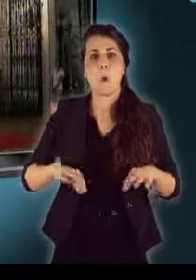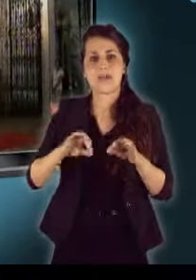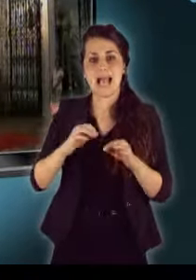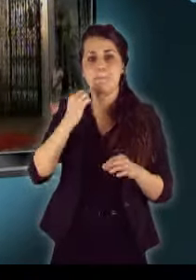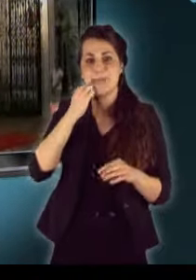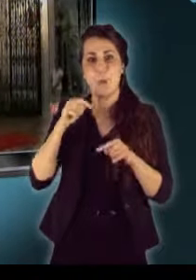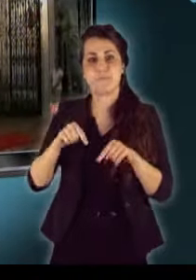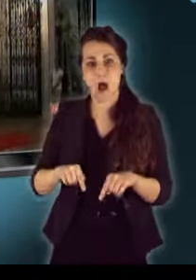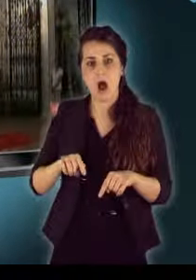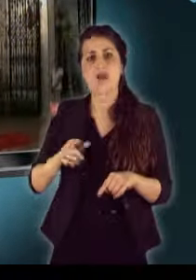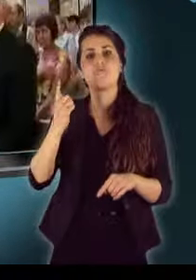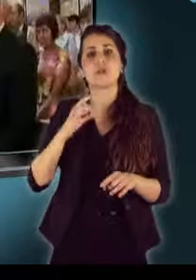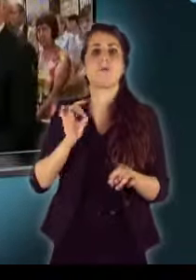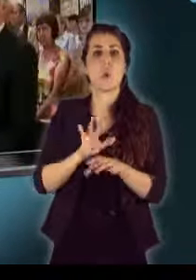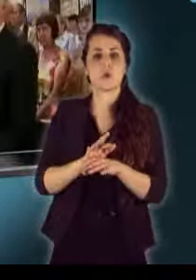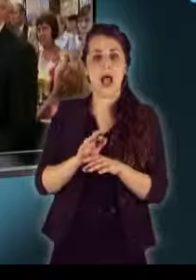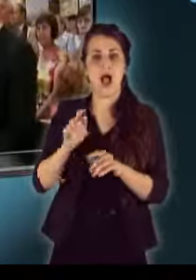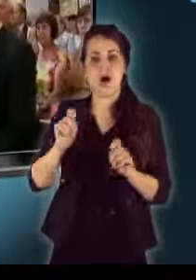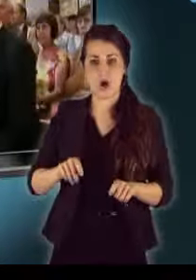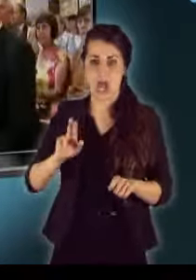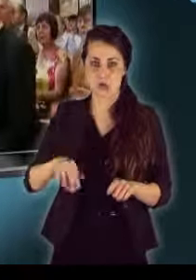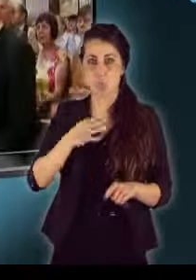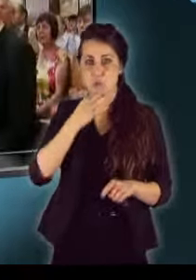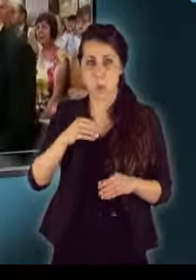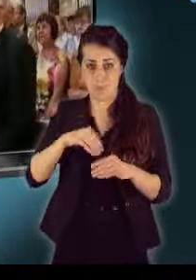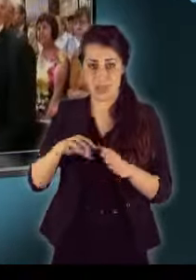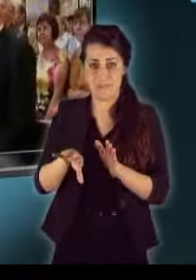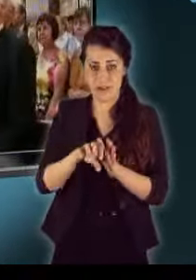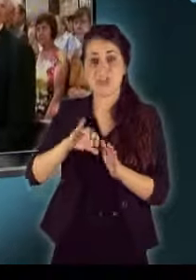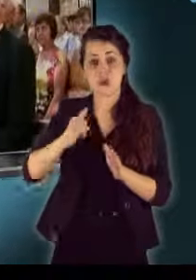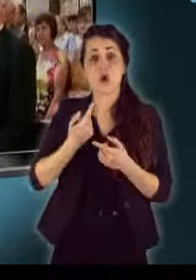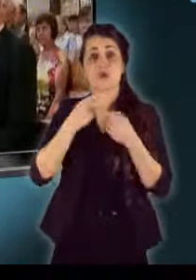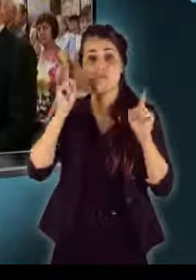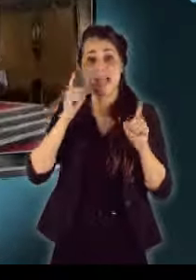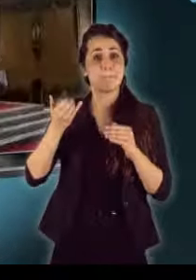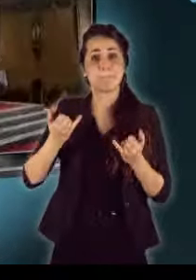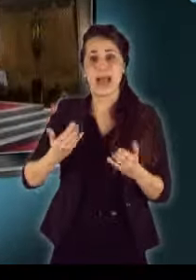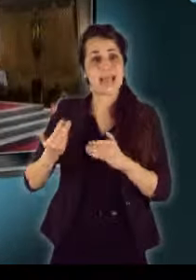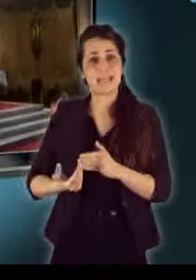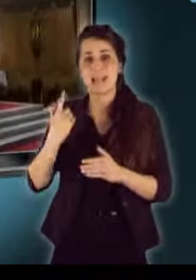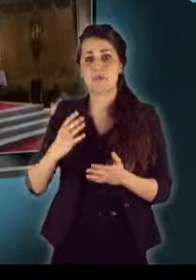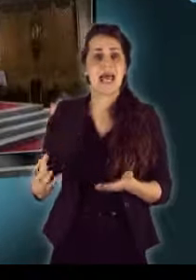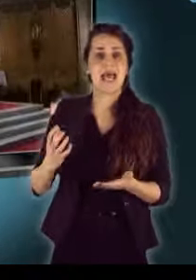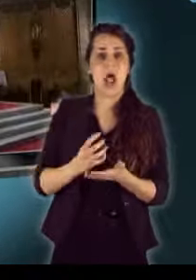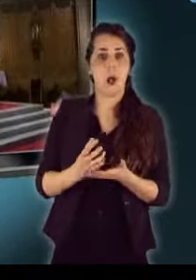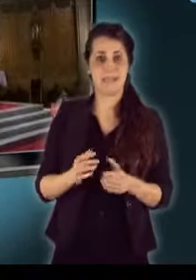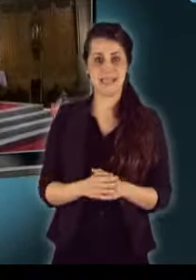Szó esik esetleges boldoggávatásáról, és arról is, hogy Szlovákiában máig nem rehabilitálták. A panasztevő